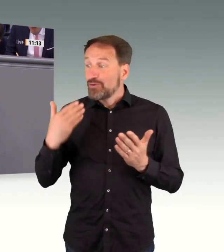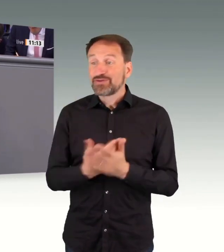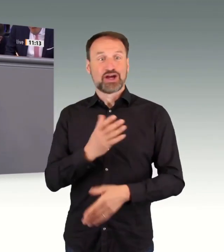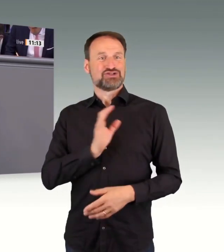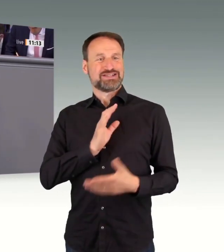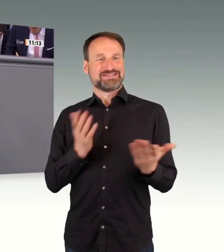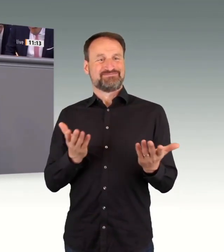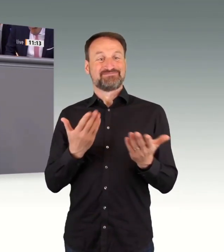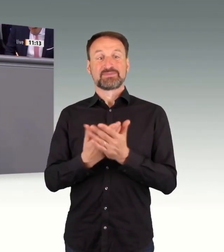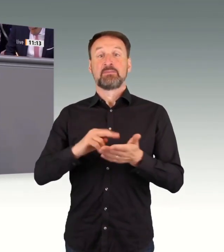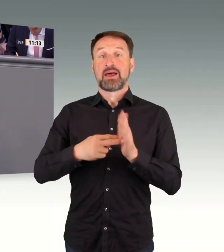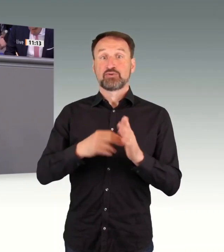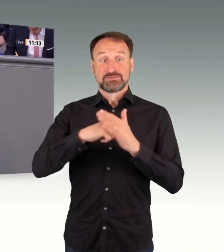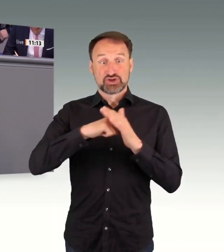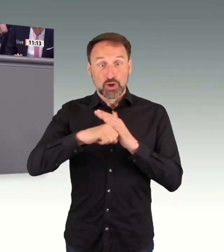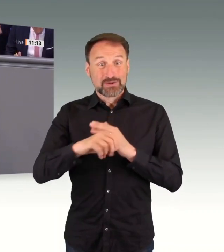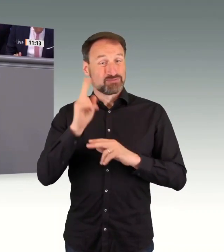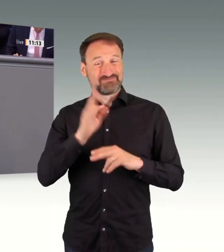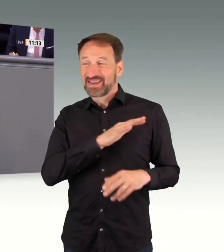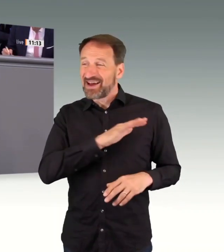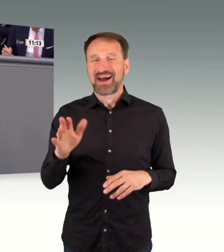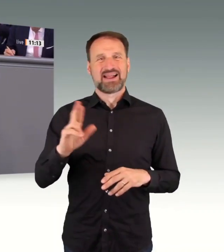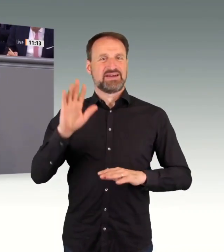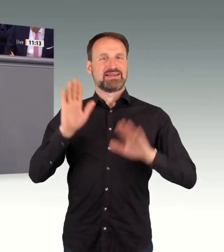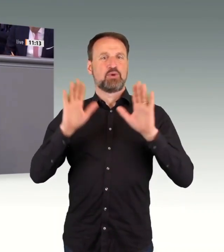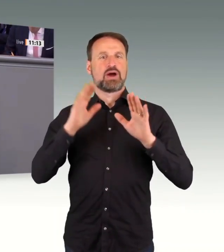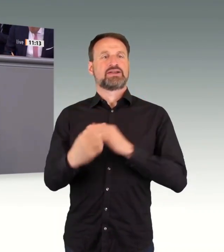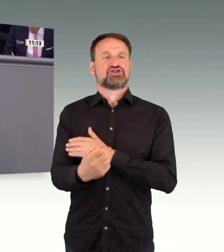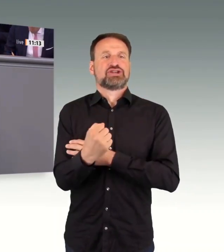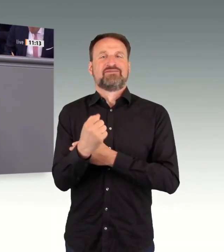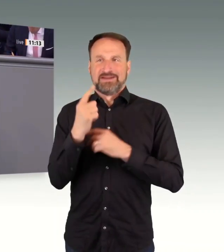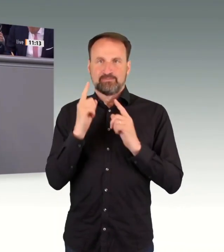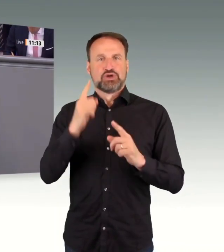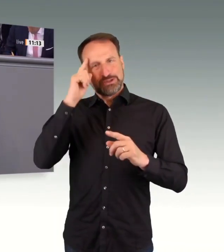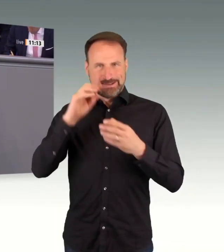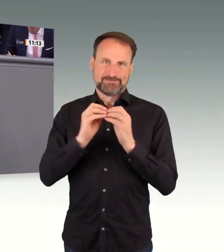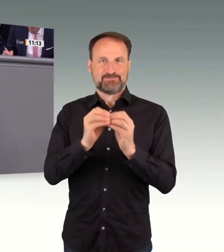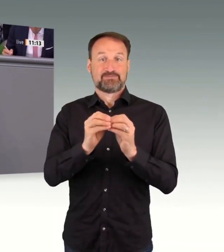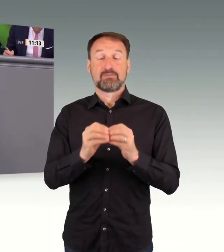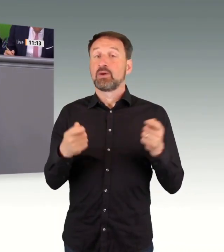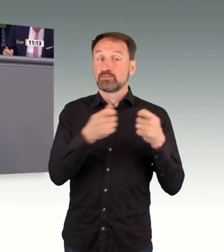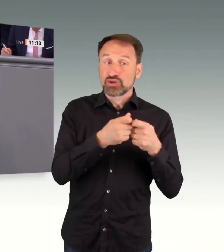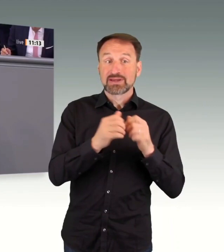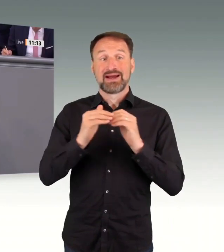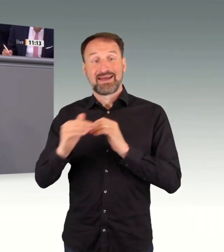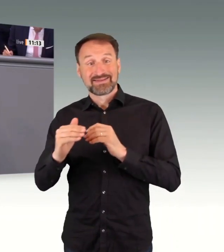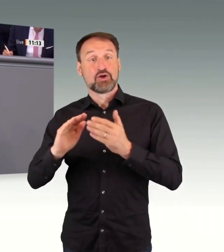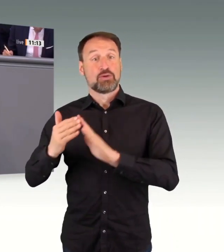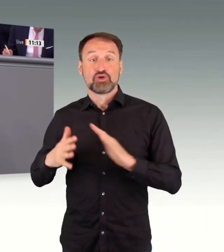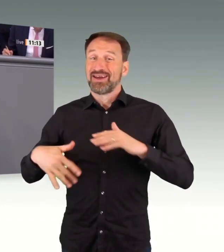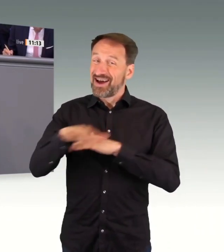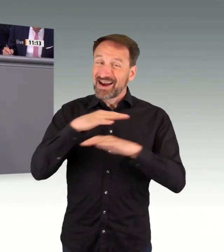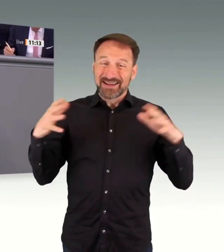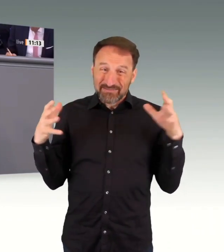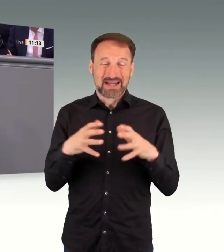Bund, Länder und Kommunen an einem Strang ziehen, kommen wir wirklich voran. Aber der entscheidende Impuls muss vom Bund und von der